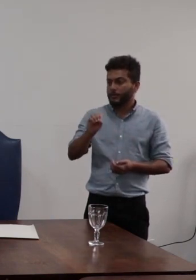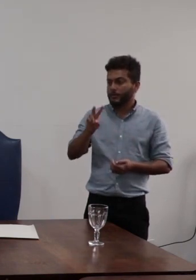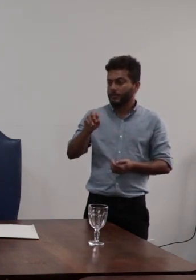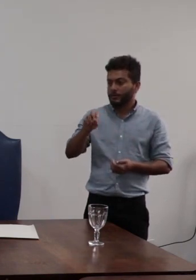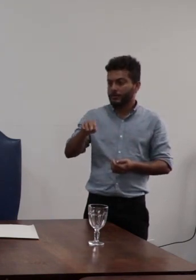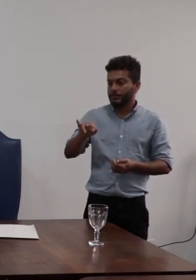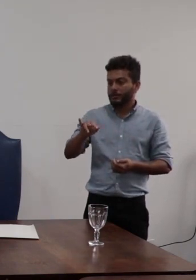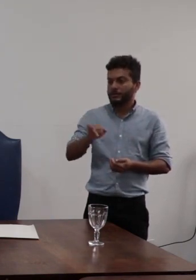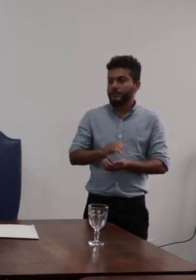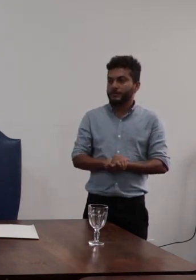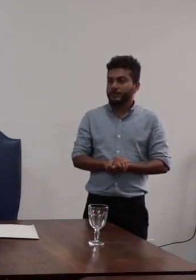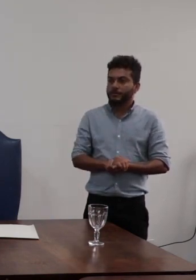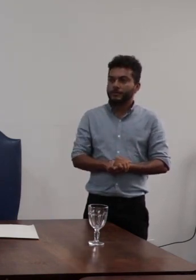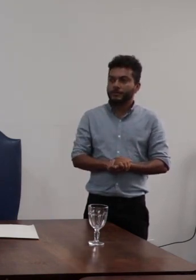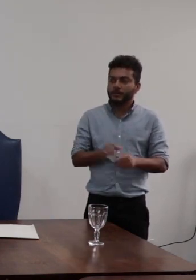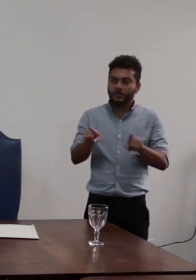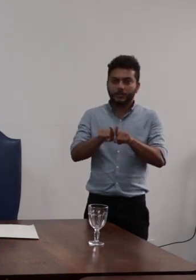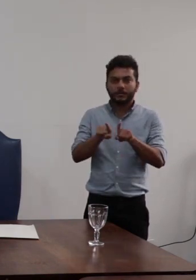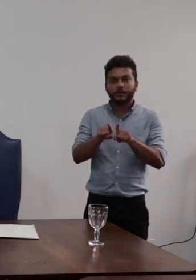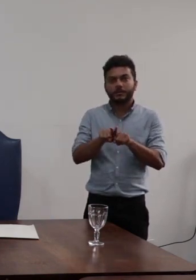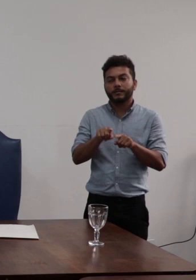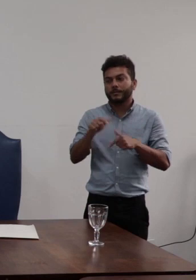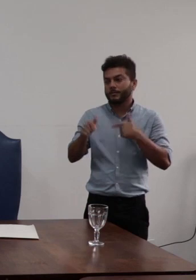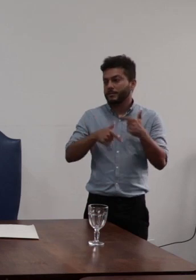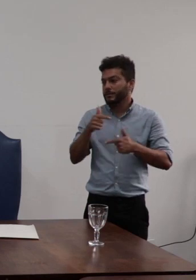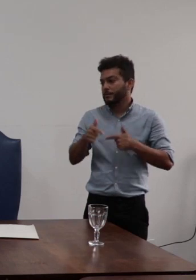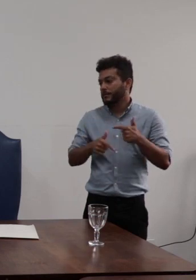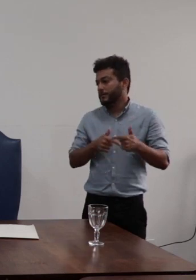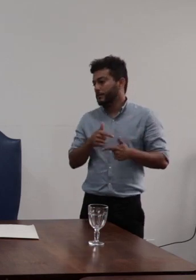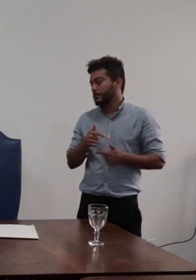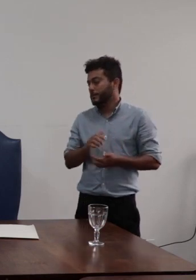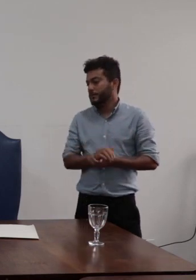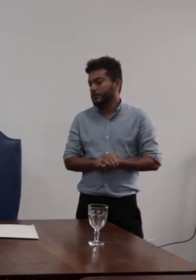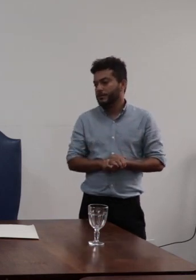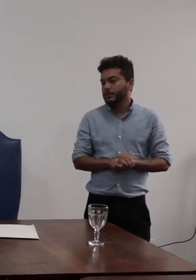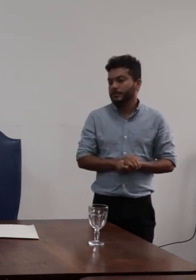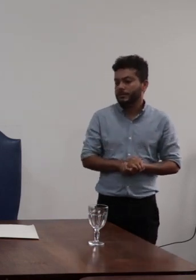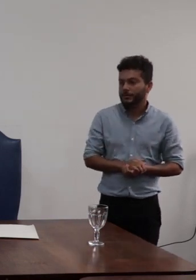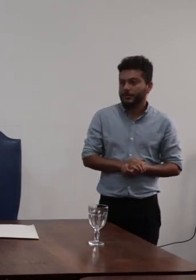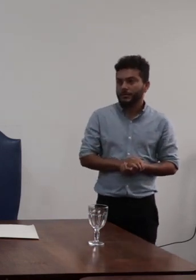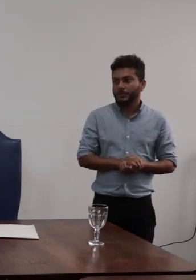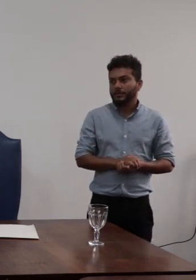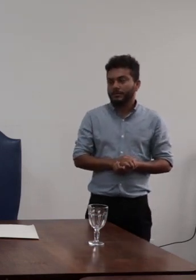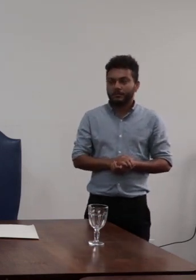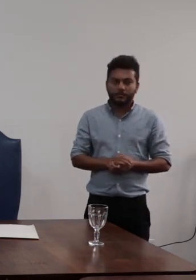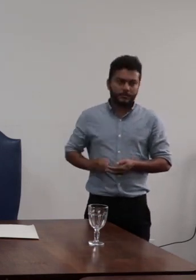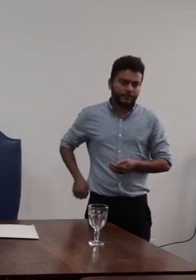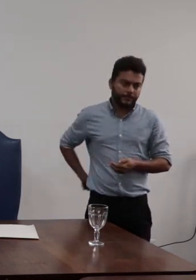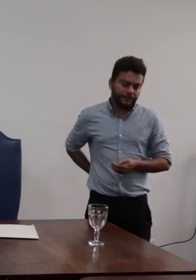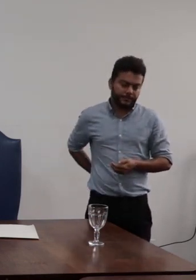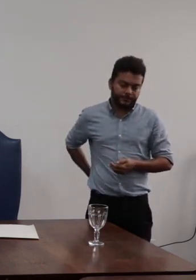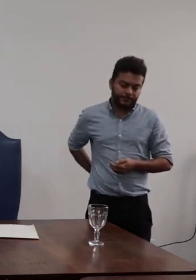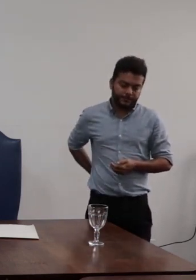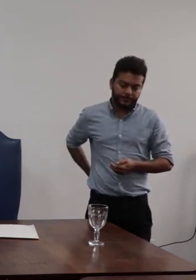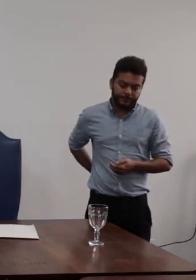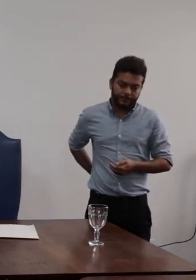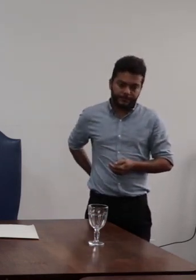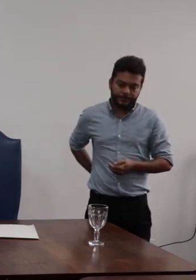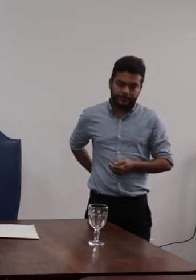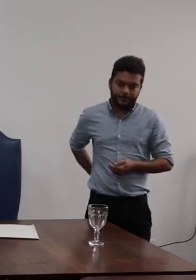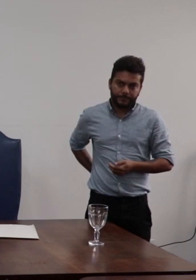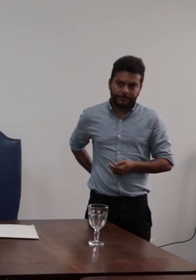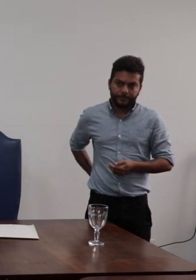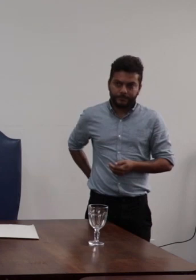servidor da Codim que está aqui presente conosco Janaína Assis Faleiro Lopes que está aqui também presente